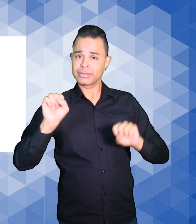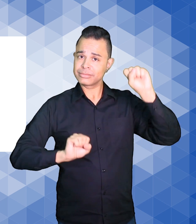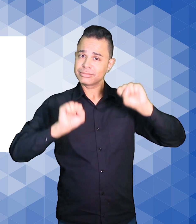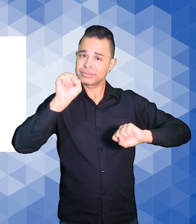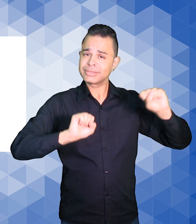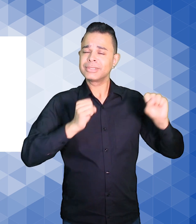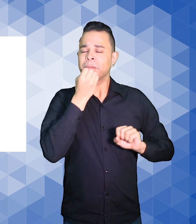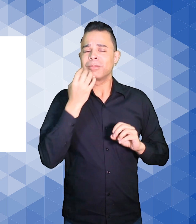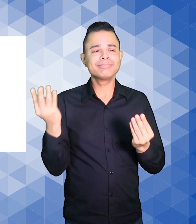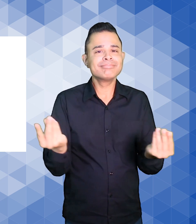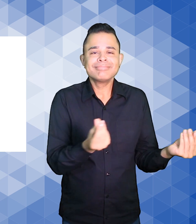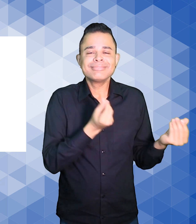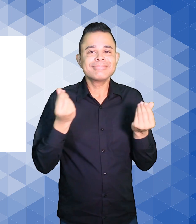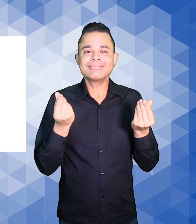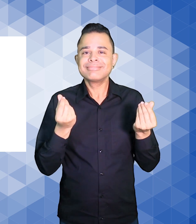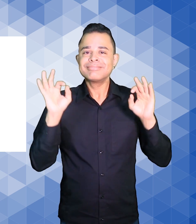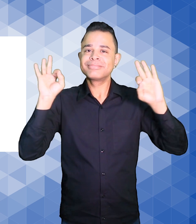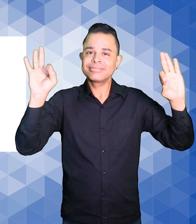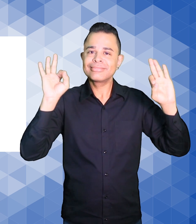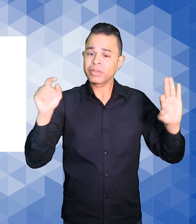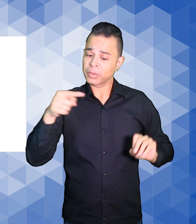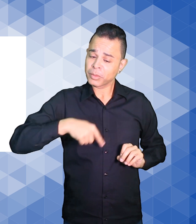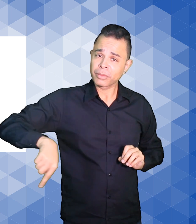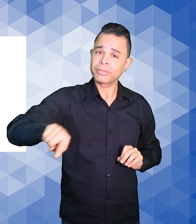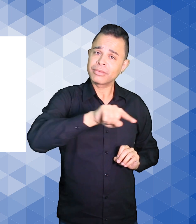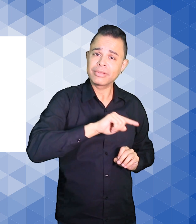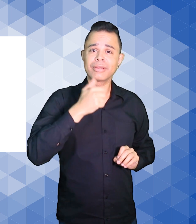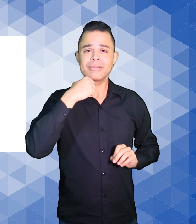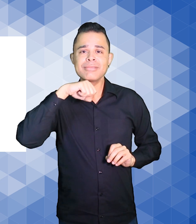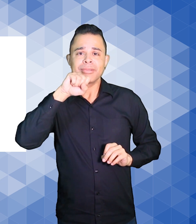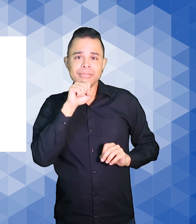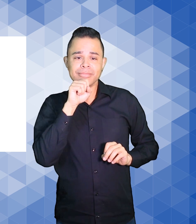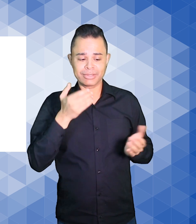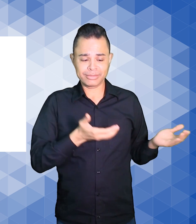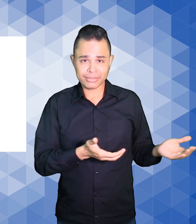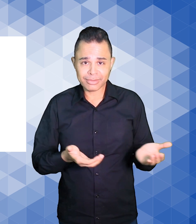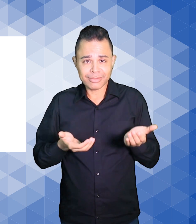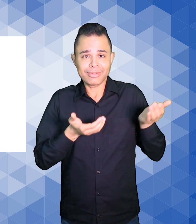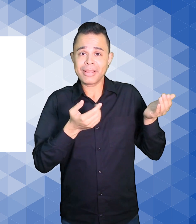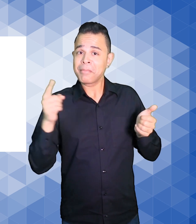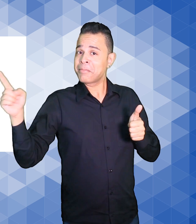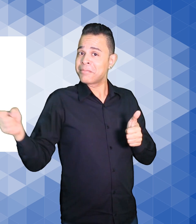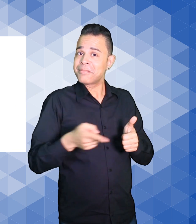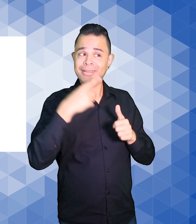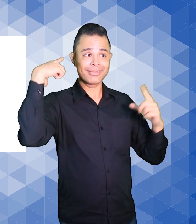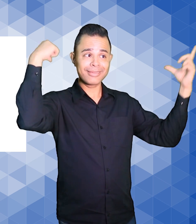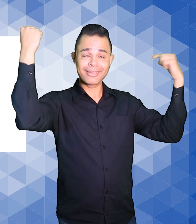quem poderia imaginar que justo nós, mães de bebês, seríamos as primeiras a assistir um filme, disse